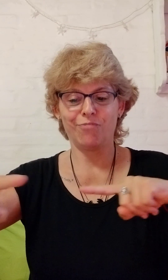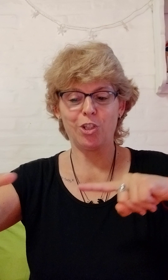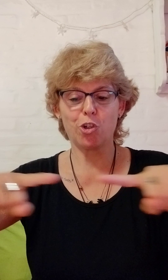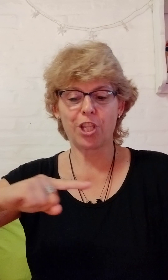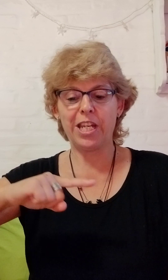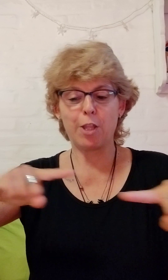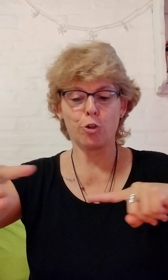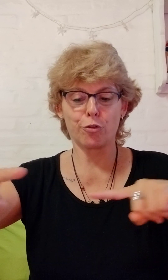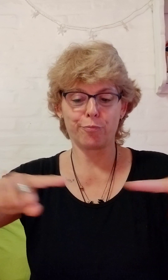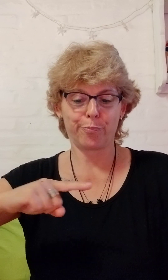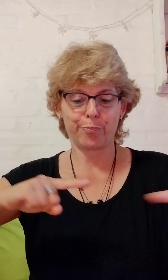Coordinador.